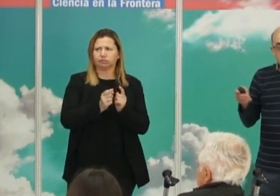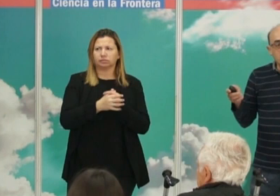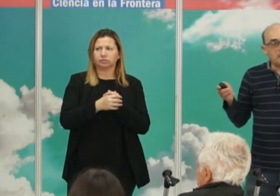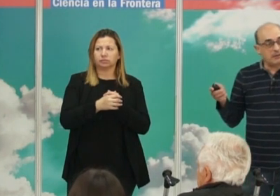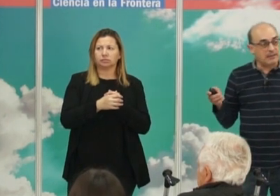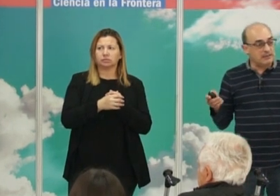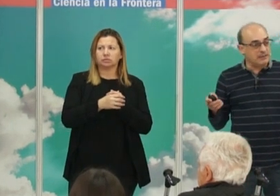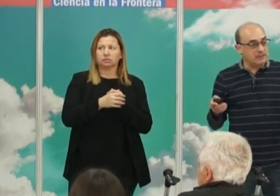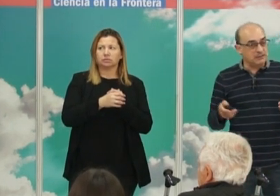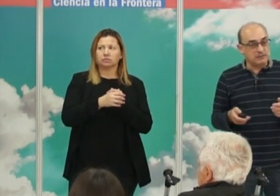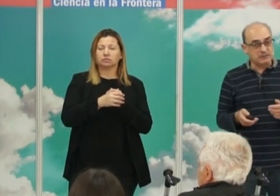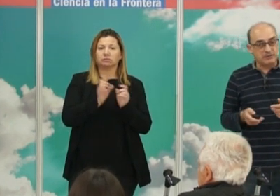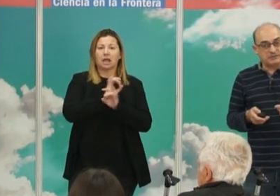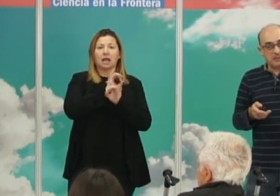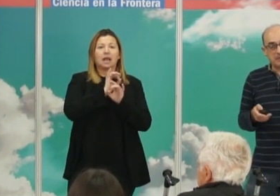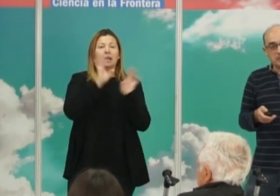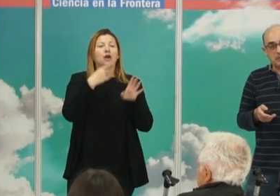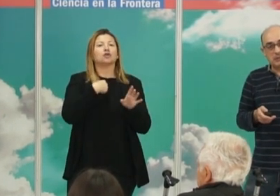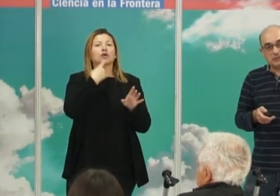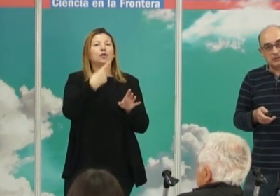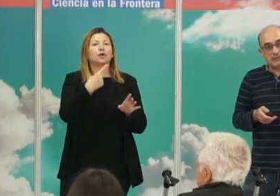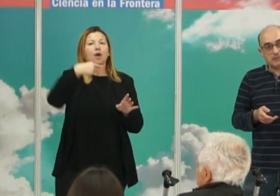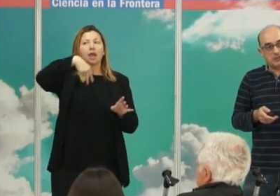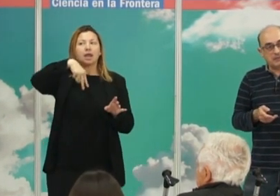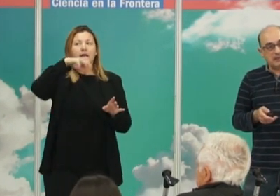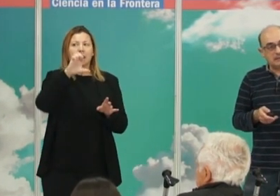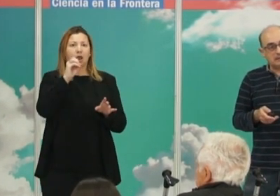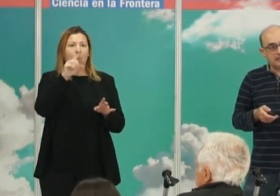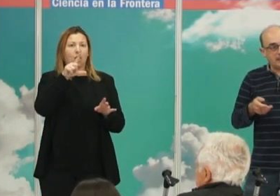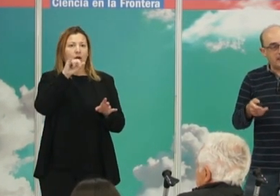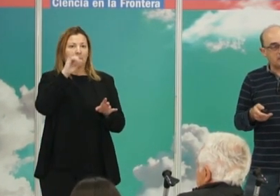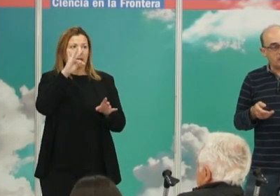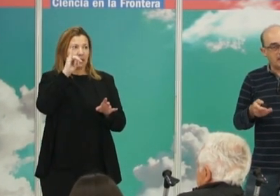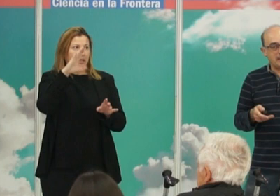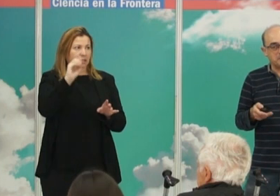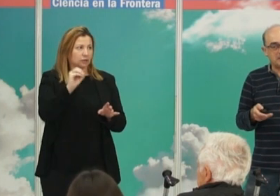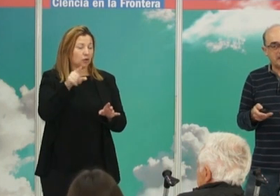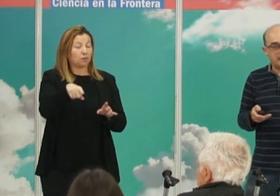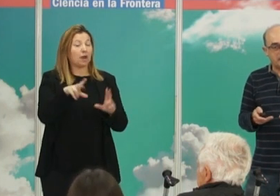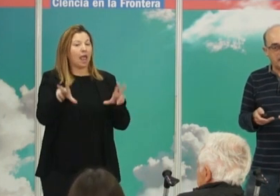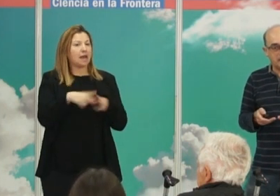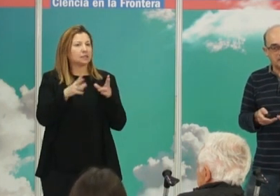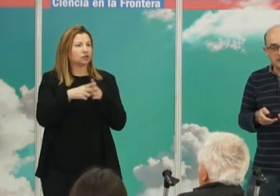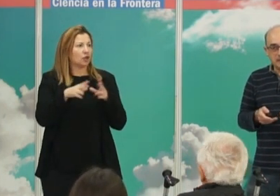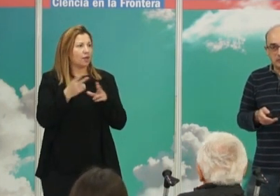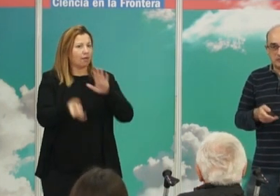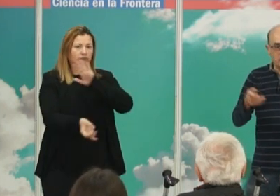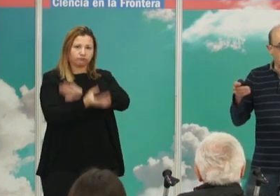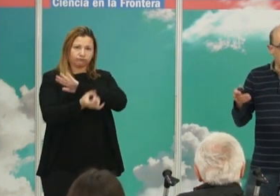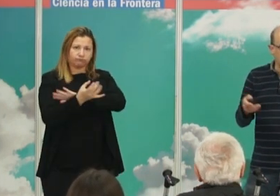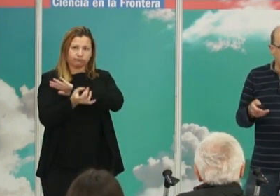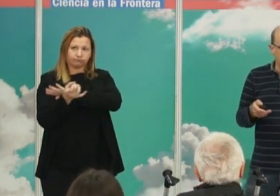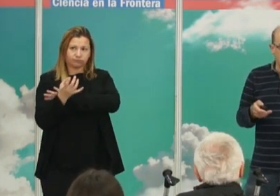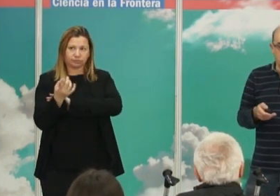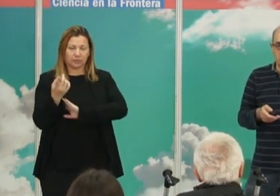Claro, ¿por qué hablo del neolítico? Sencillamente porque el neolítico tiene la posibilidad de crear sociedades más jerarquizadas. Yo no estoy